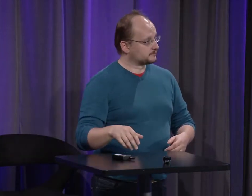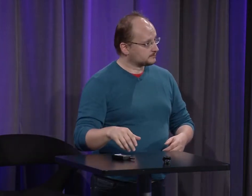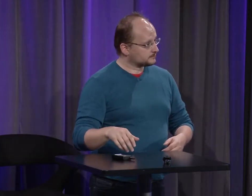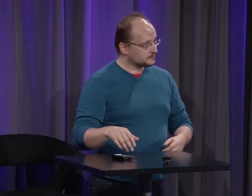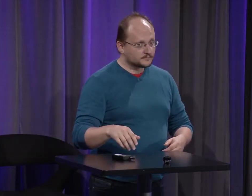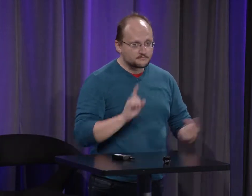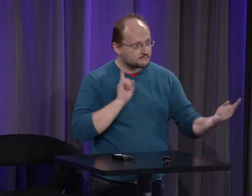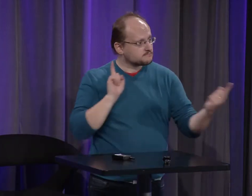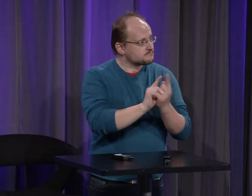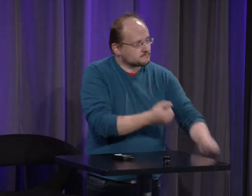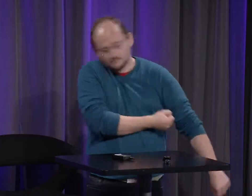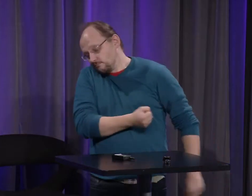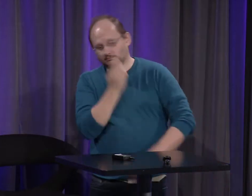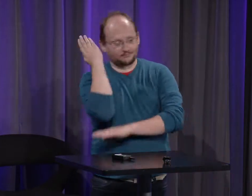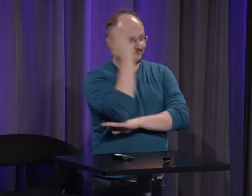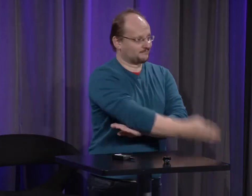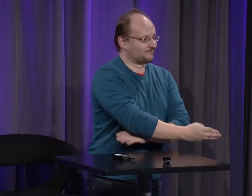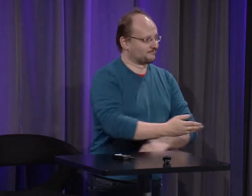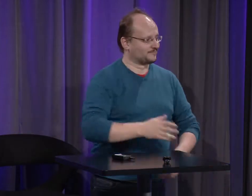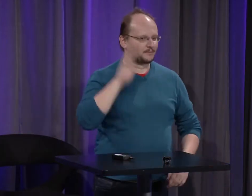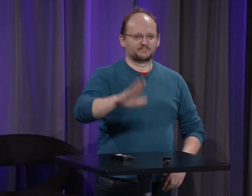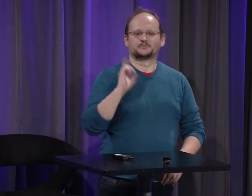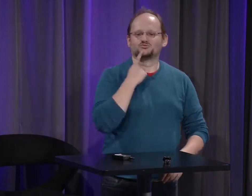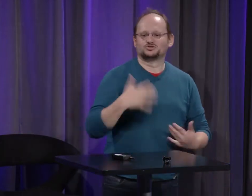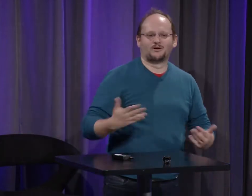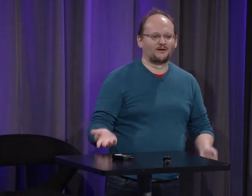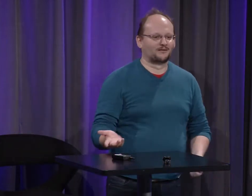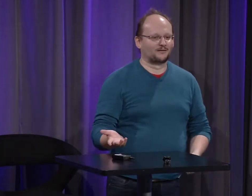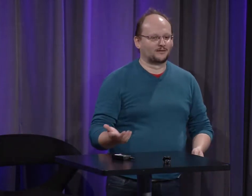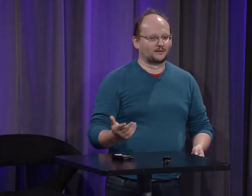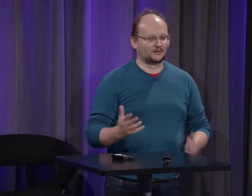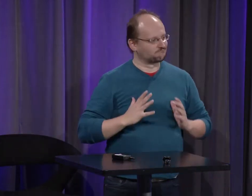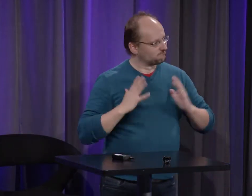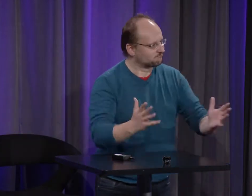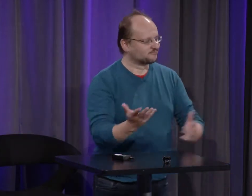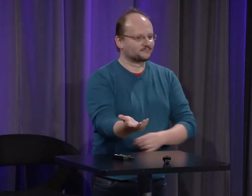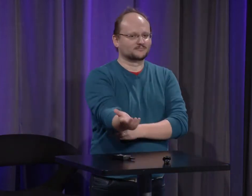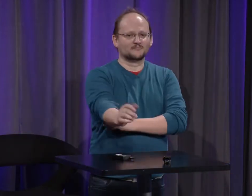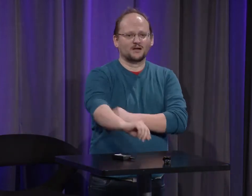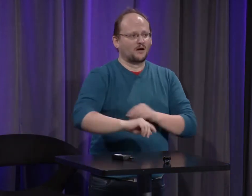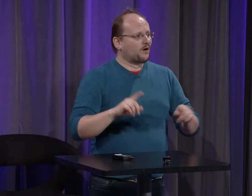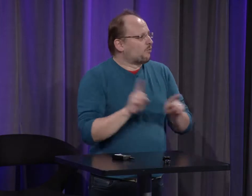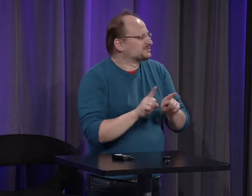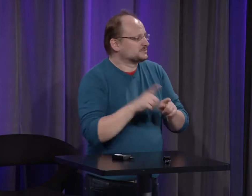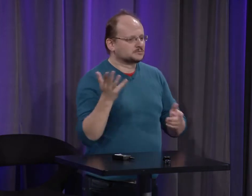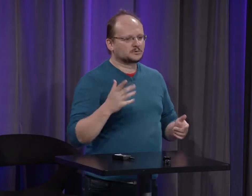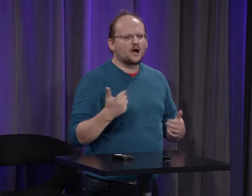un jour il a été comment dire complètement pris de haut par un entendant et voilà il a